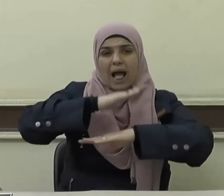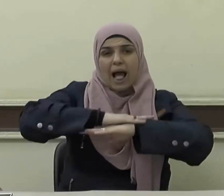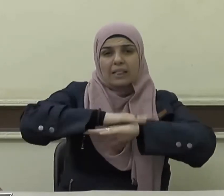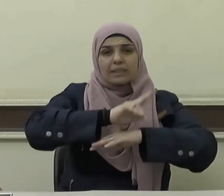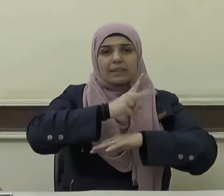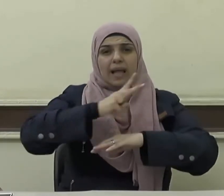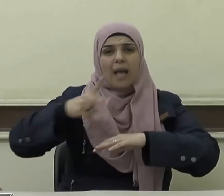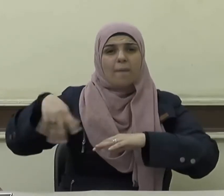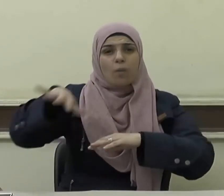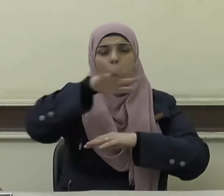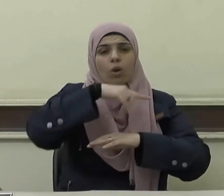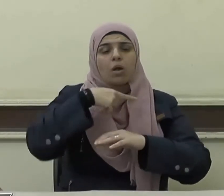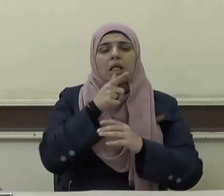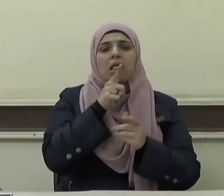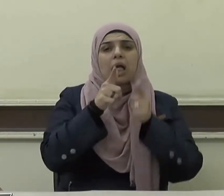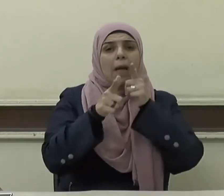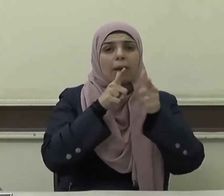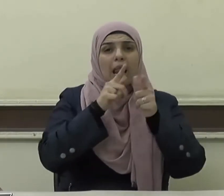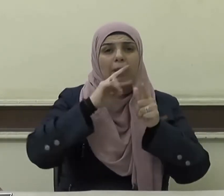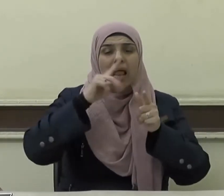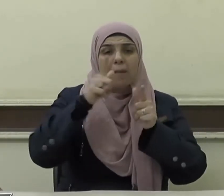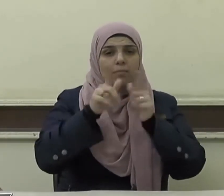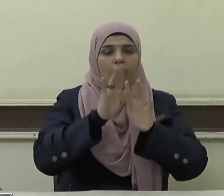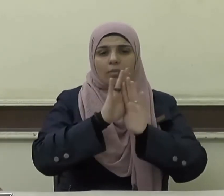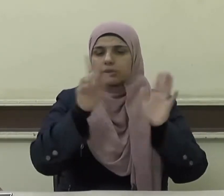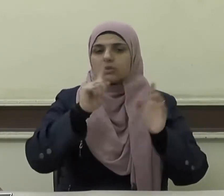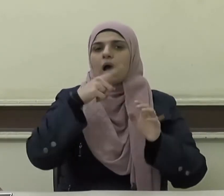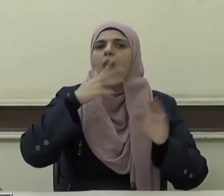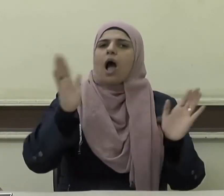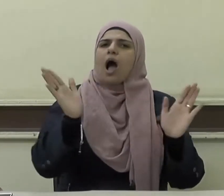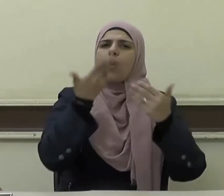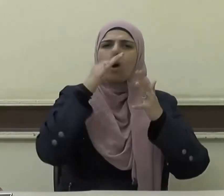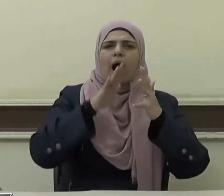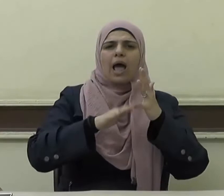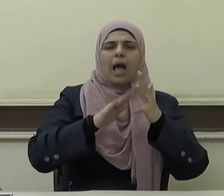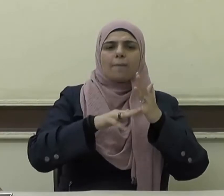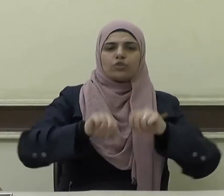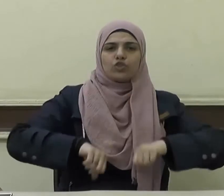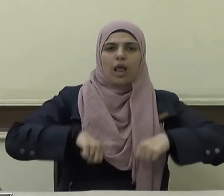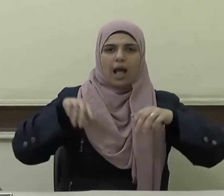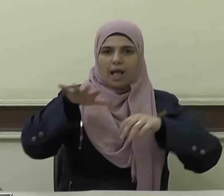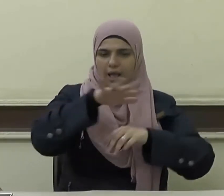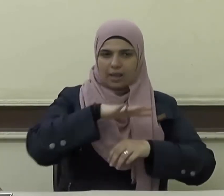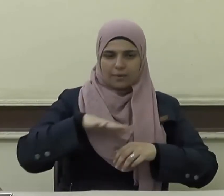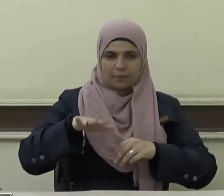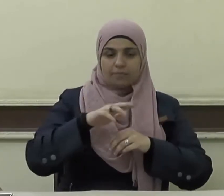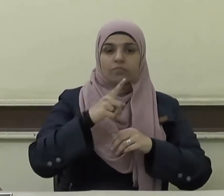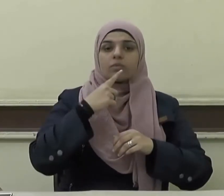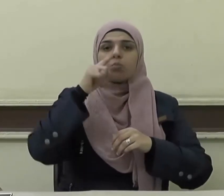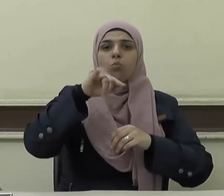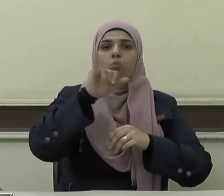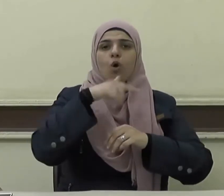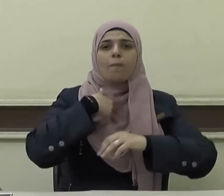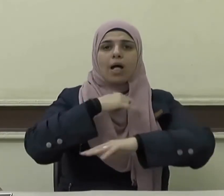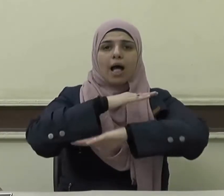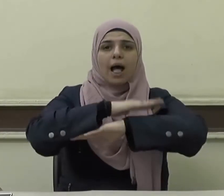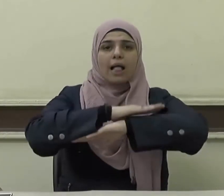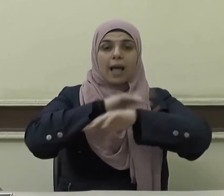الآداب من نافلة القول أو على هامش الحياة فالآداب